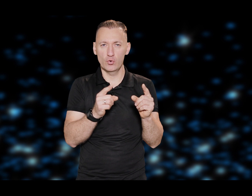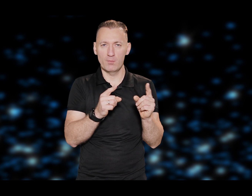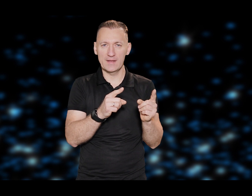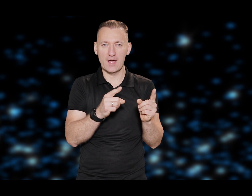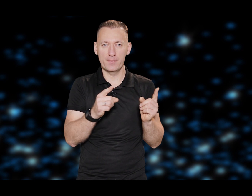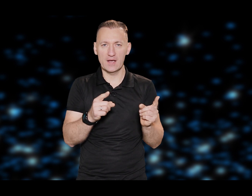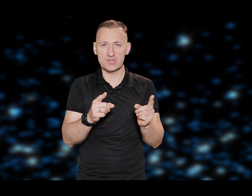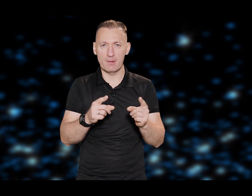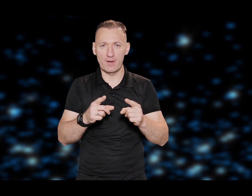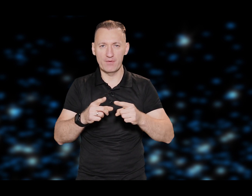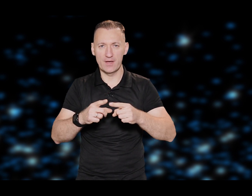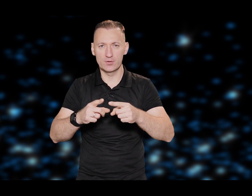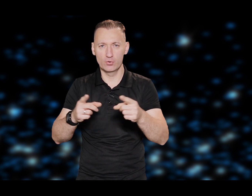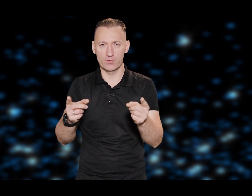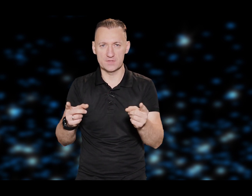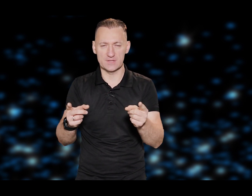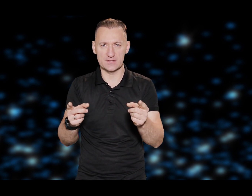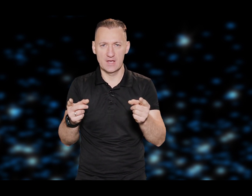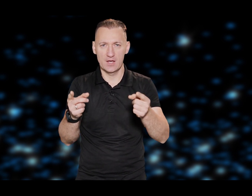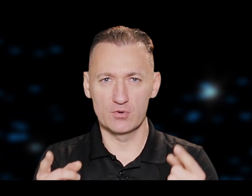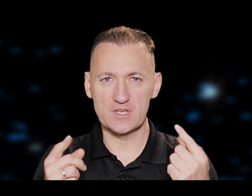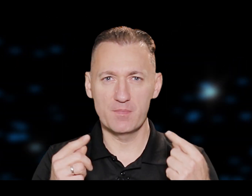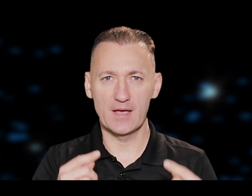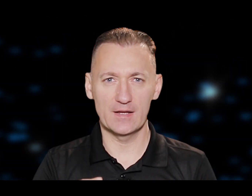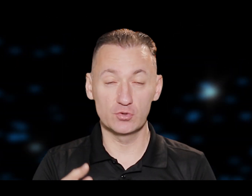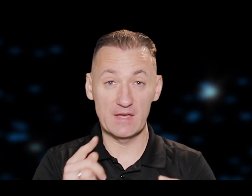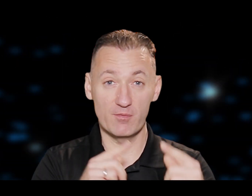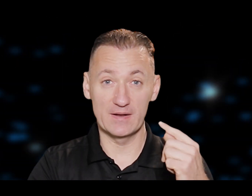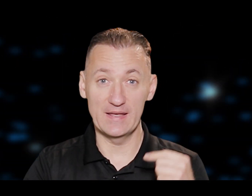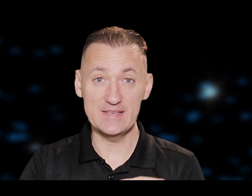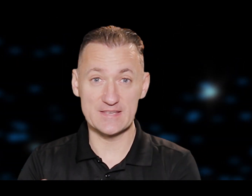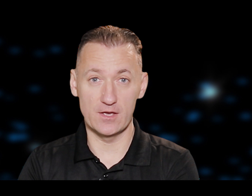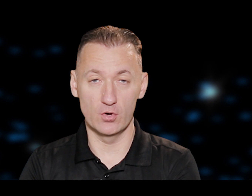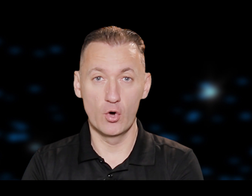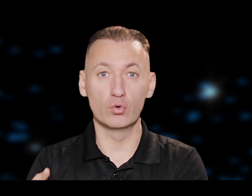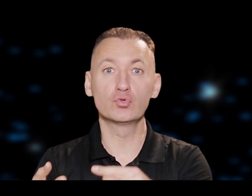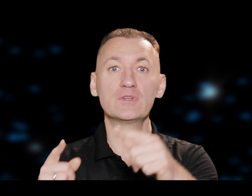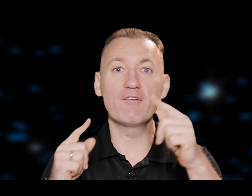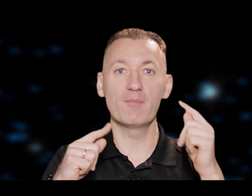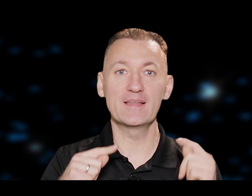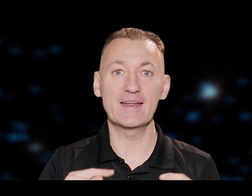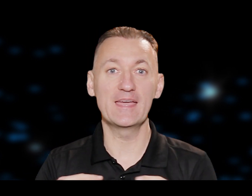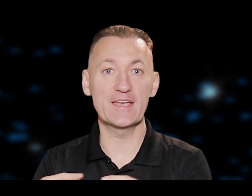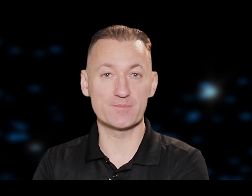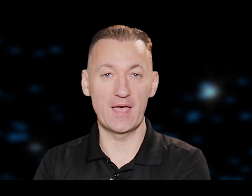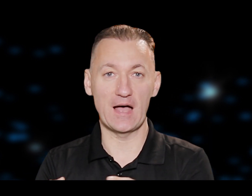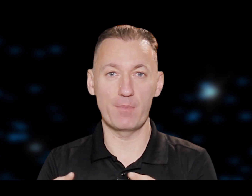tu manā priekšā pavēri durvis. Tas nozīmē, ka tu devi mani izeju un tu devi mani arī iespēja, kā